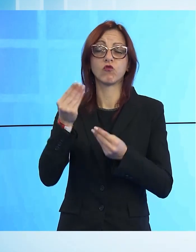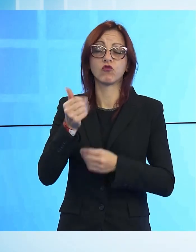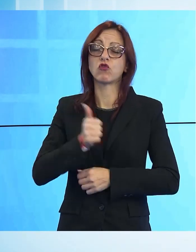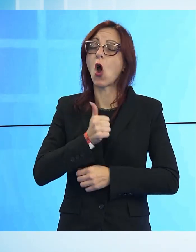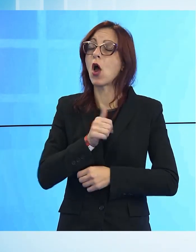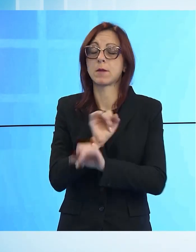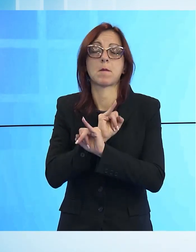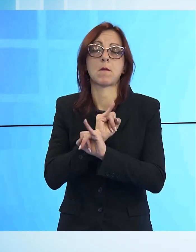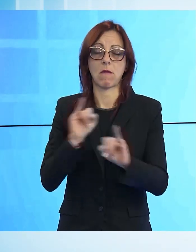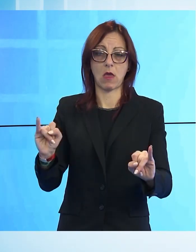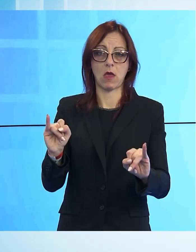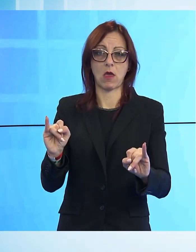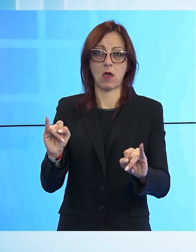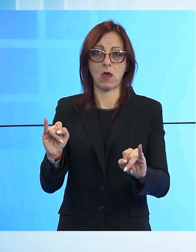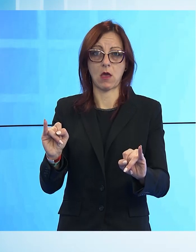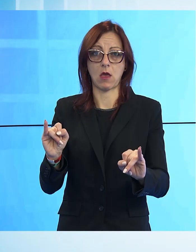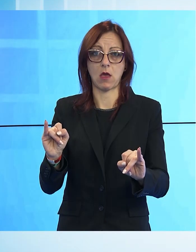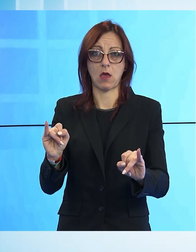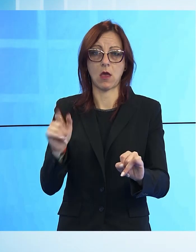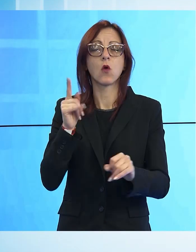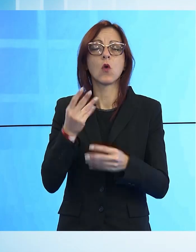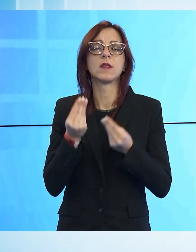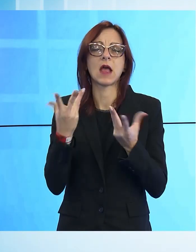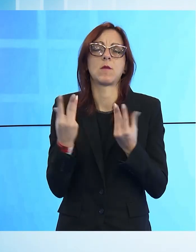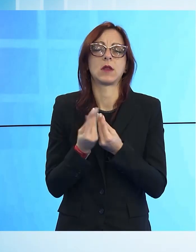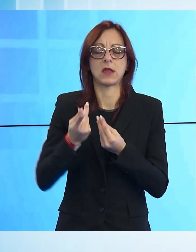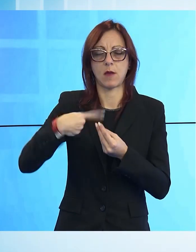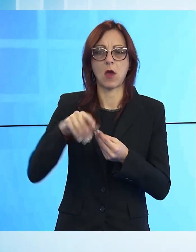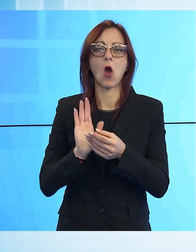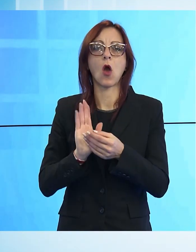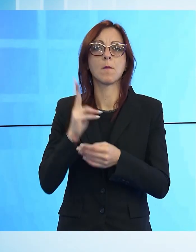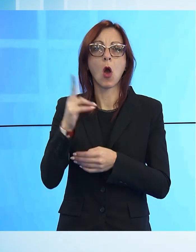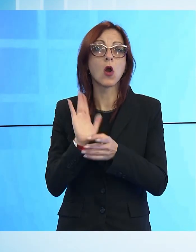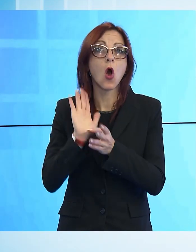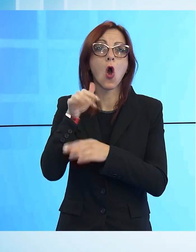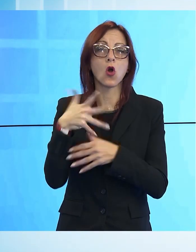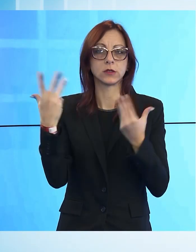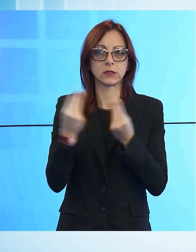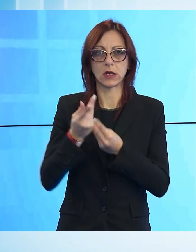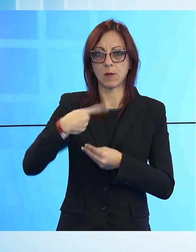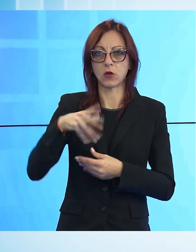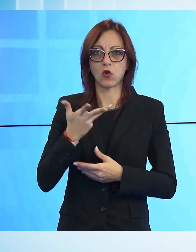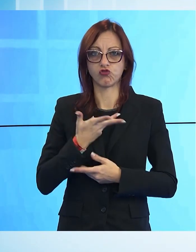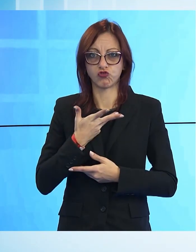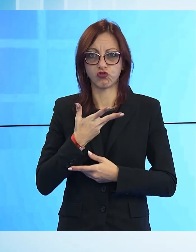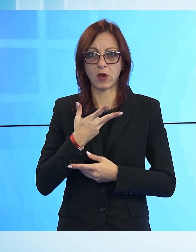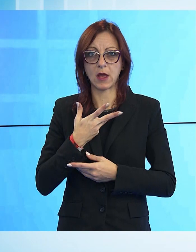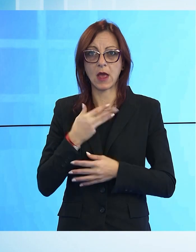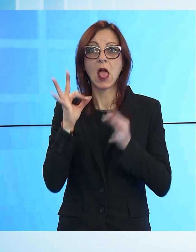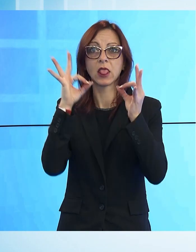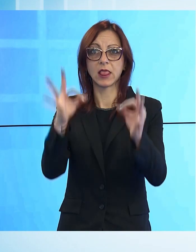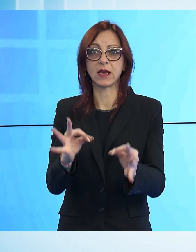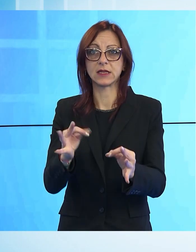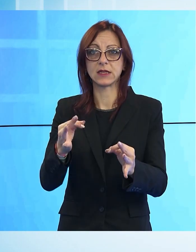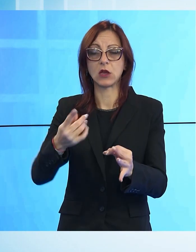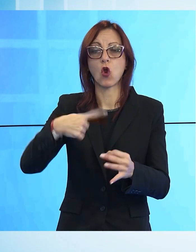della morte, convinti che il destino della nostra esistenza e anche del nostro corpo è un destino eterno e